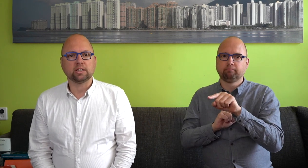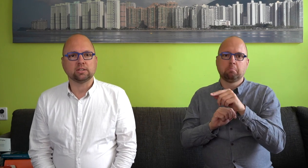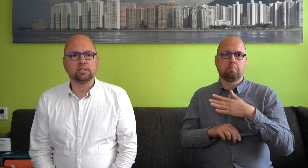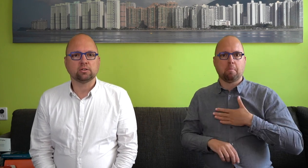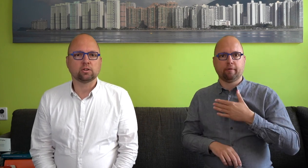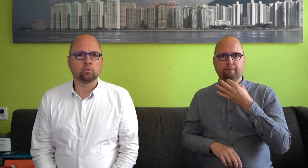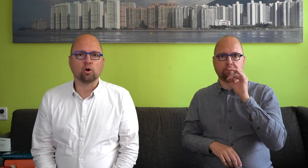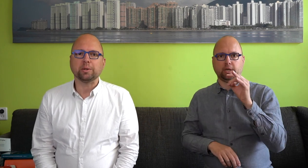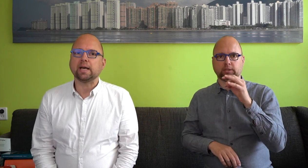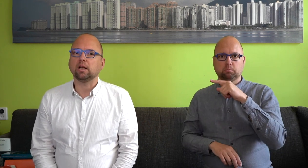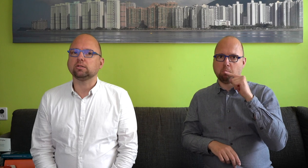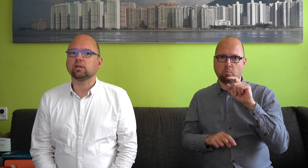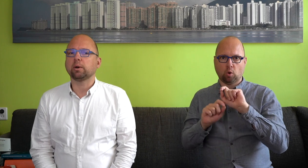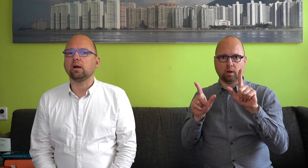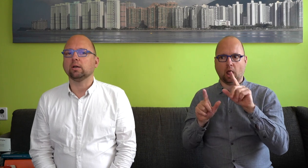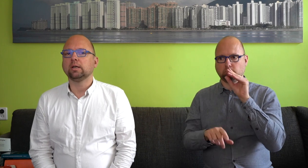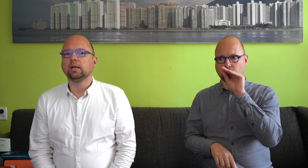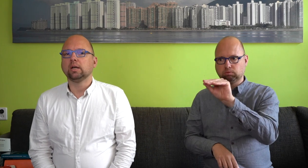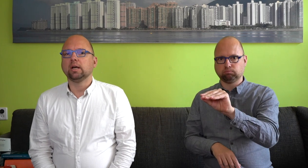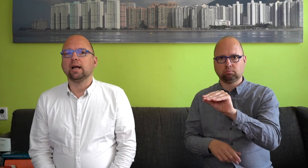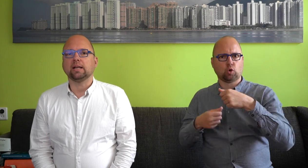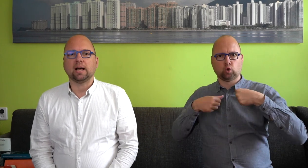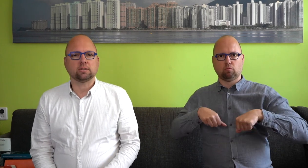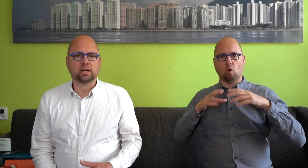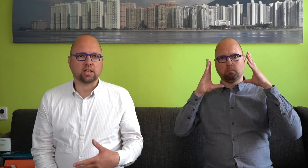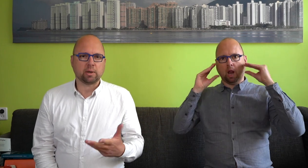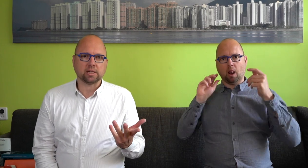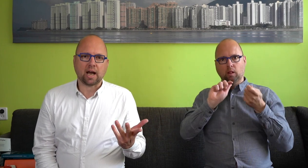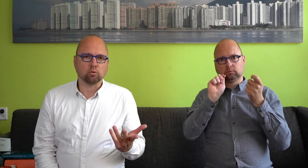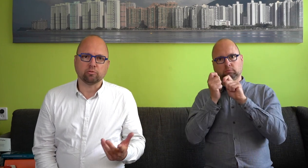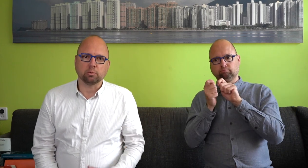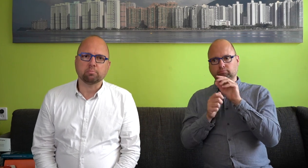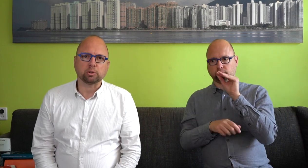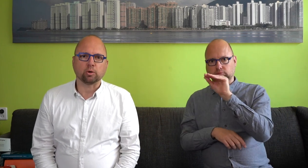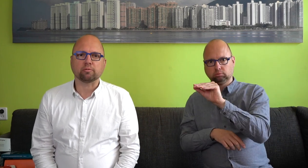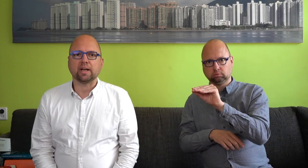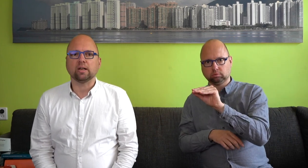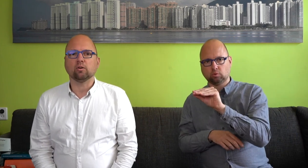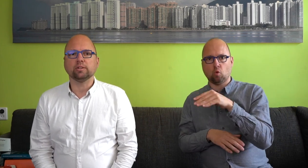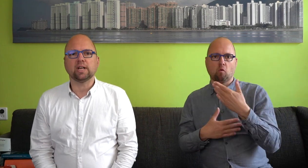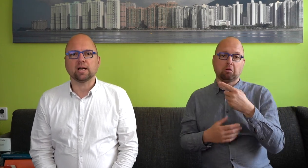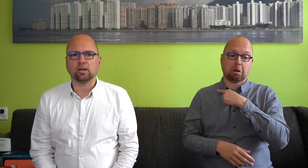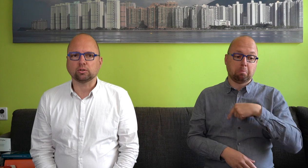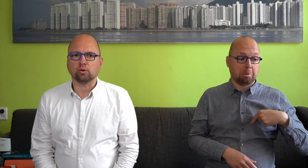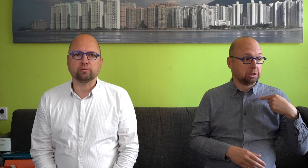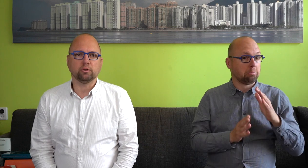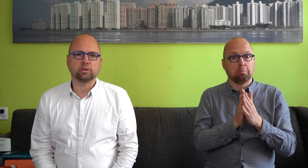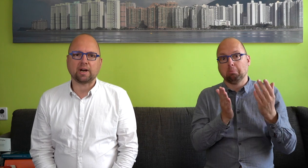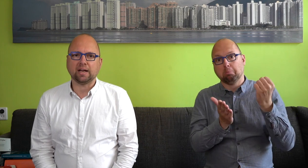zijn ze niet gedwongen om het Nederlands te gebruiken. En daarnaast, als ze naar de gemeente gaan, om bijvoorbeeld een paspoort te verlengen, of iets dergelijks, of een bezwaar